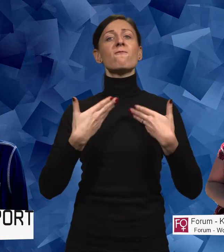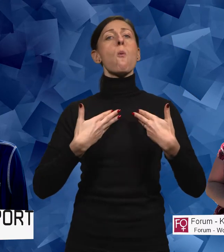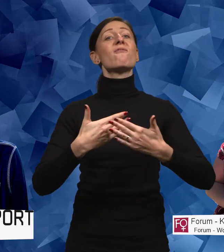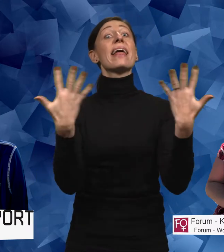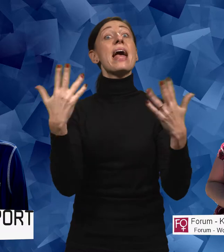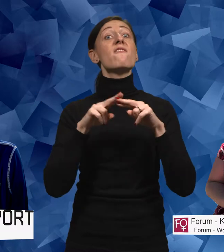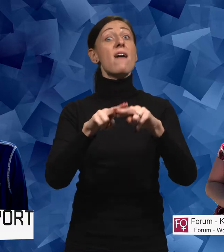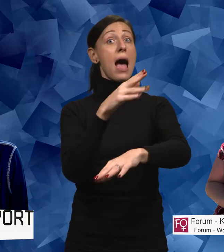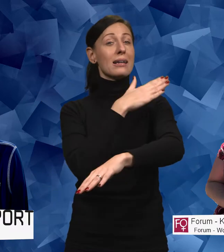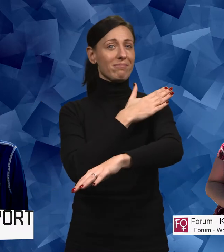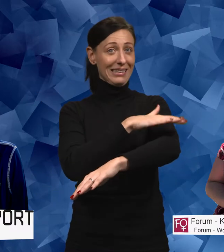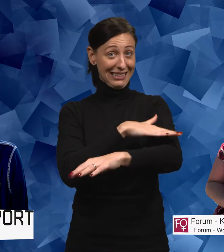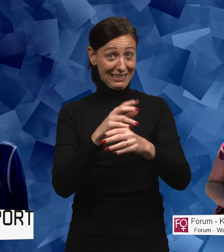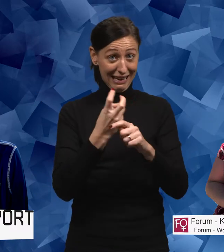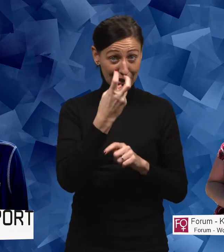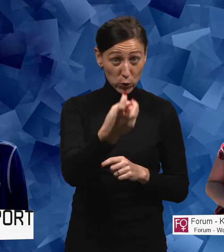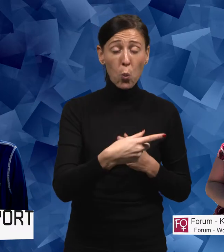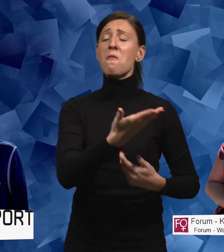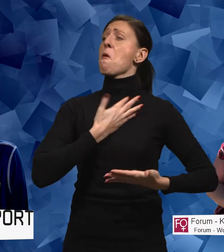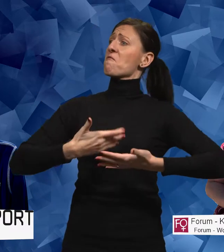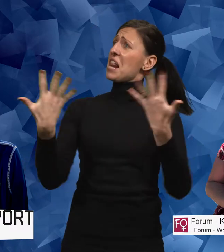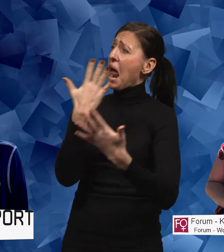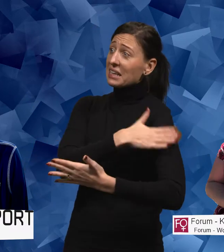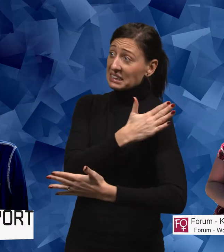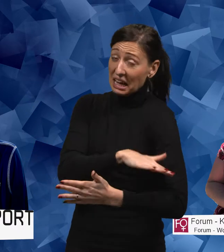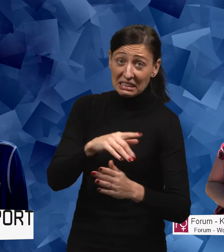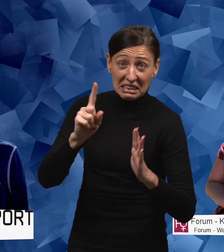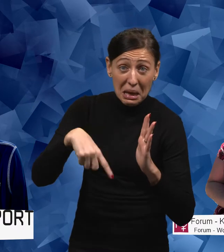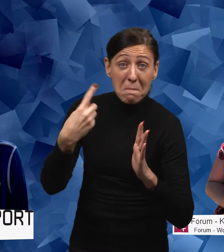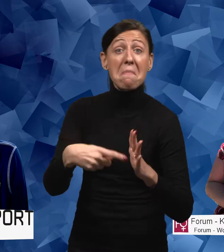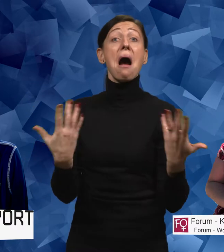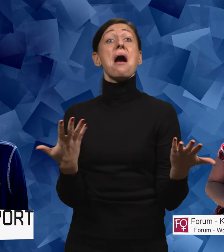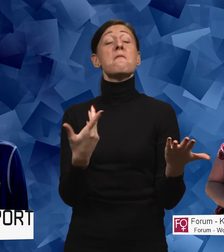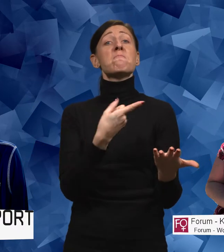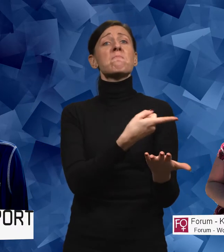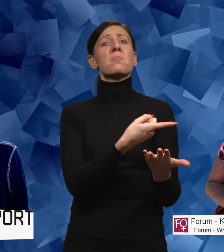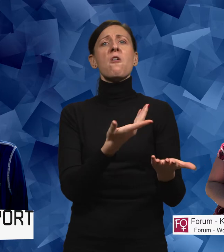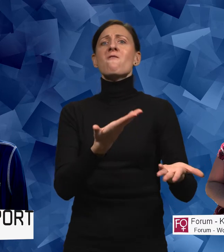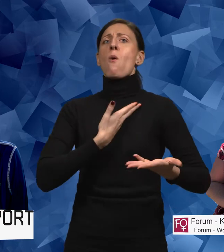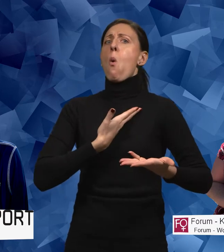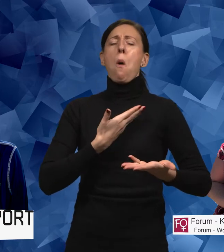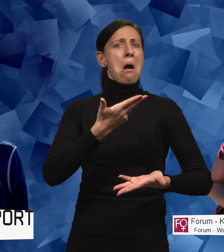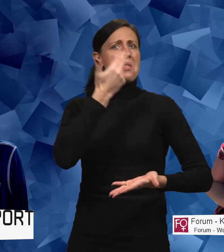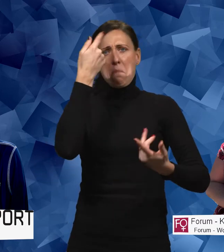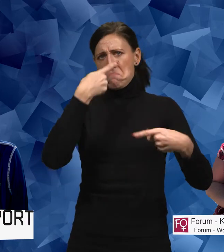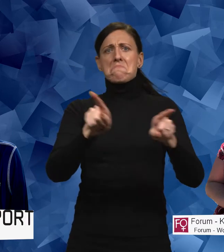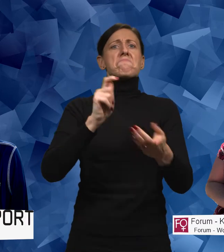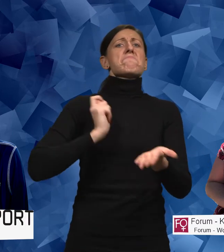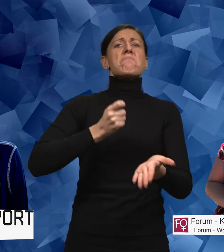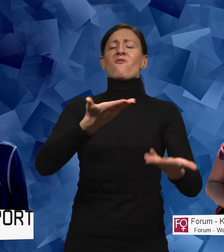färdtjänstresor, får fler assistanstimmar, har lättare att få